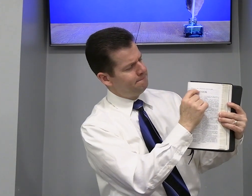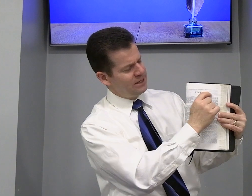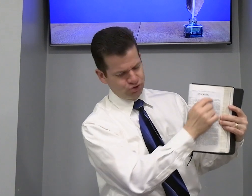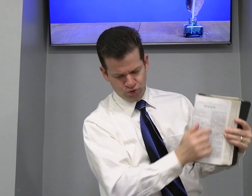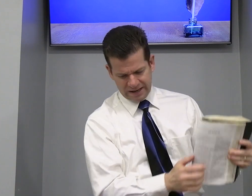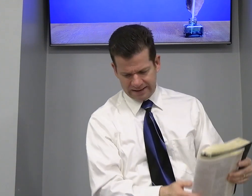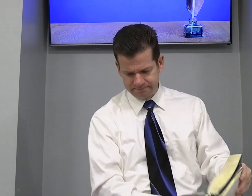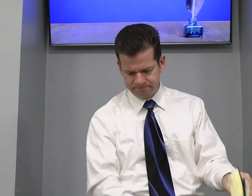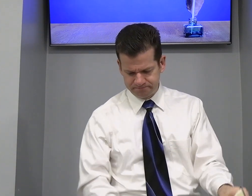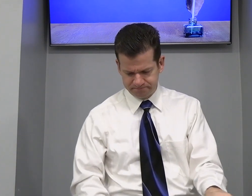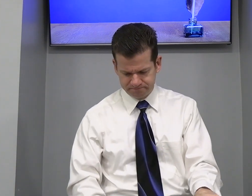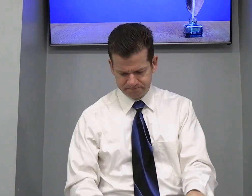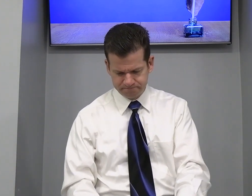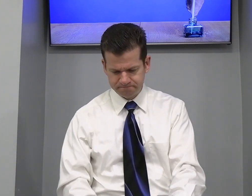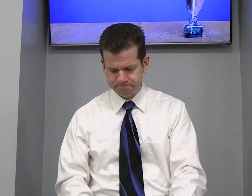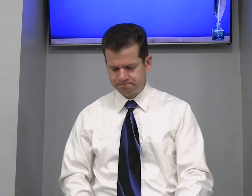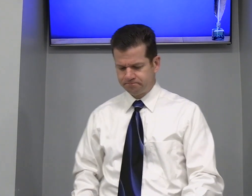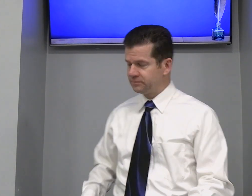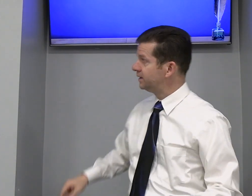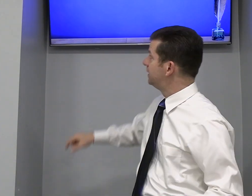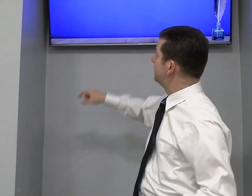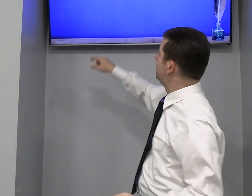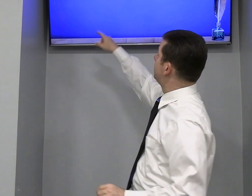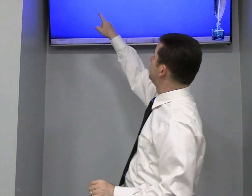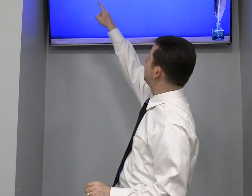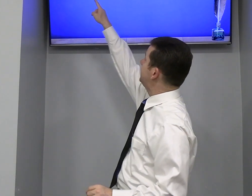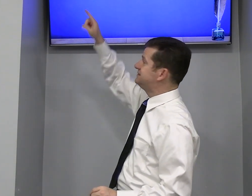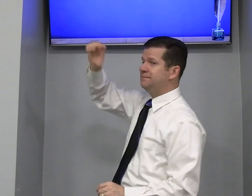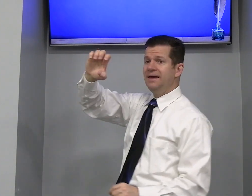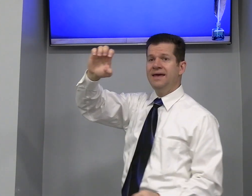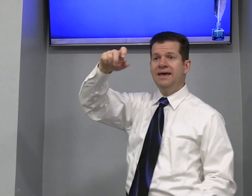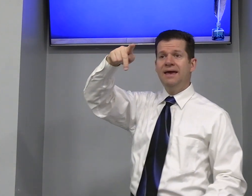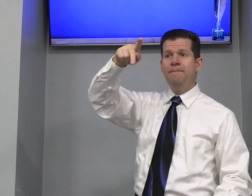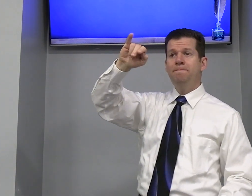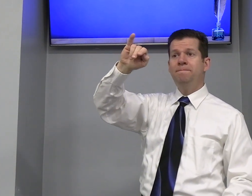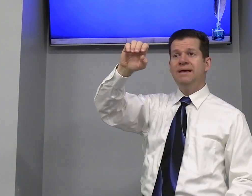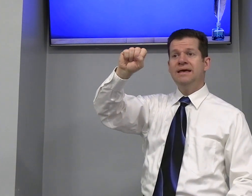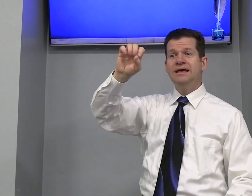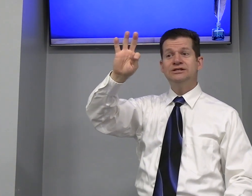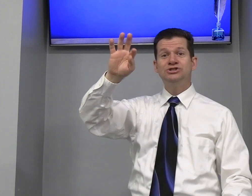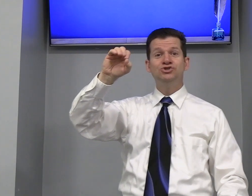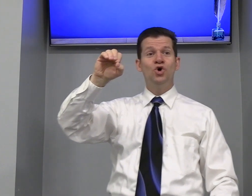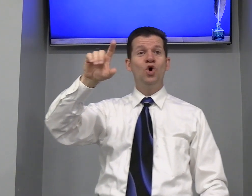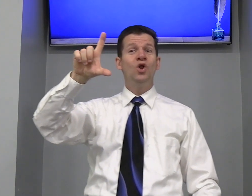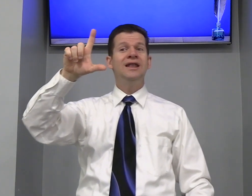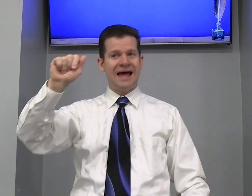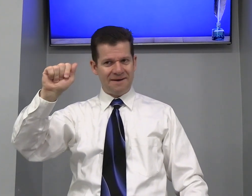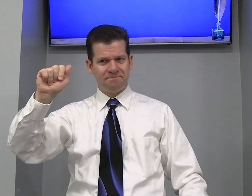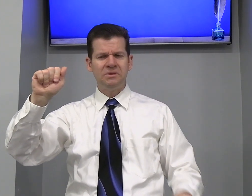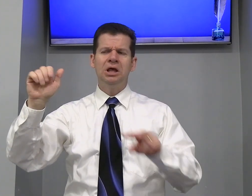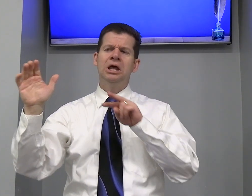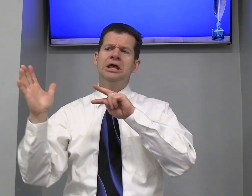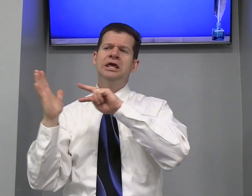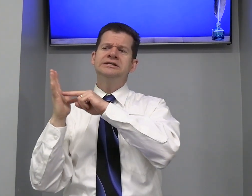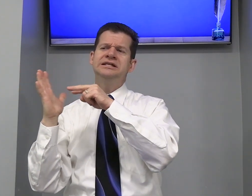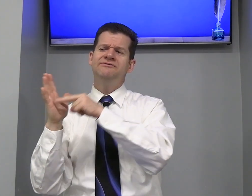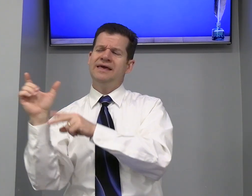Epistola Está lá em cima, epistola O que significa